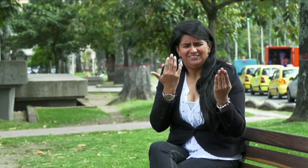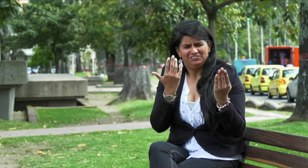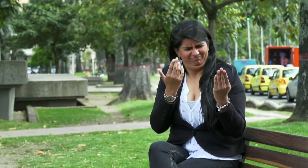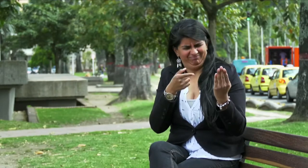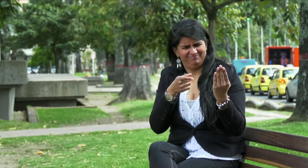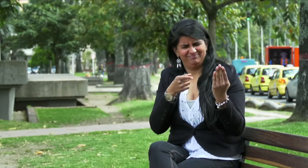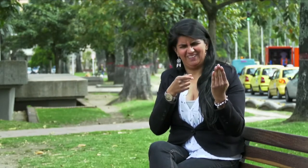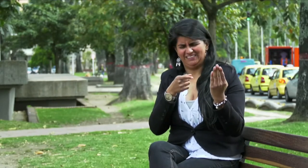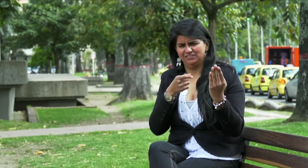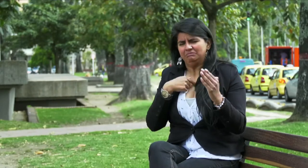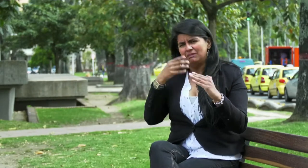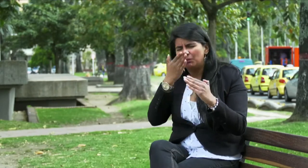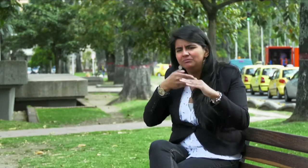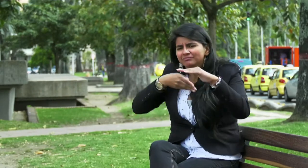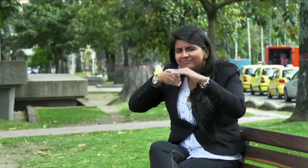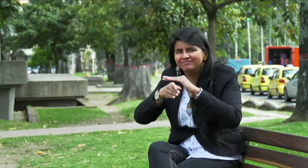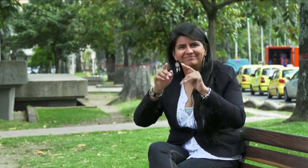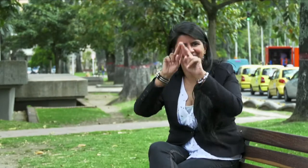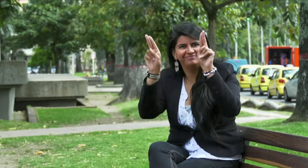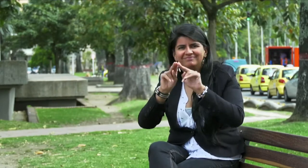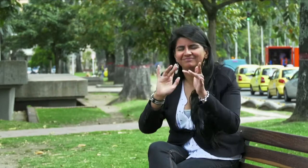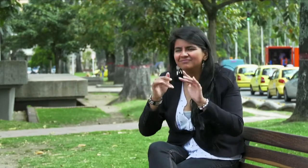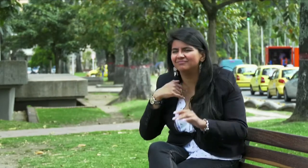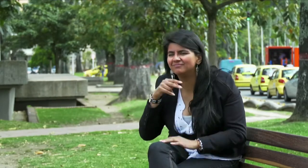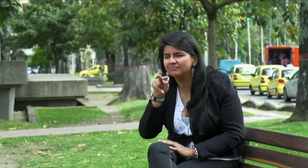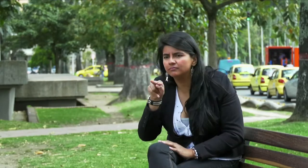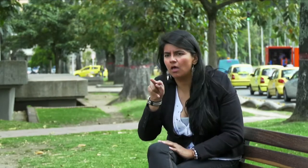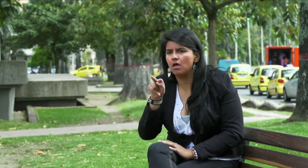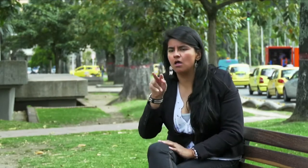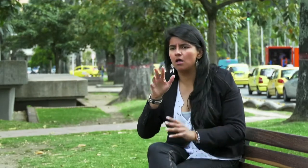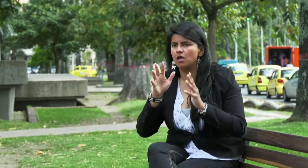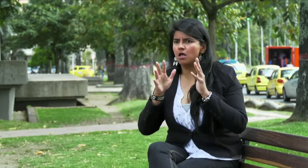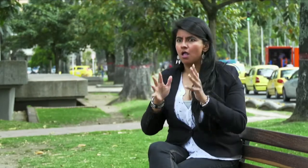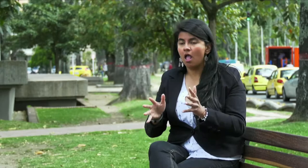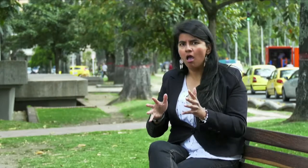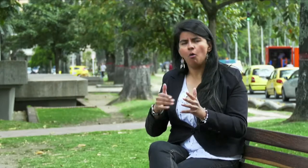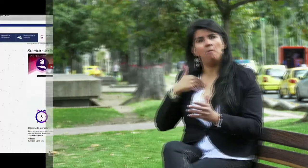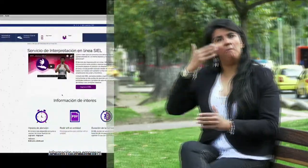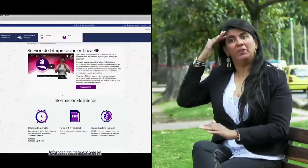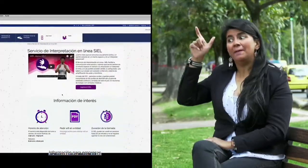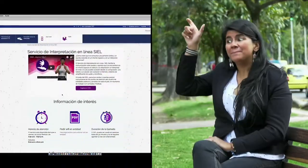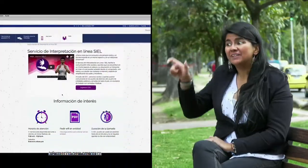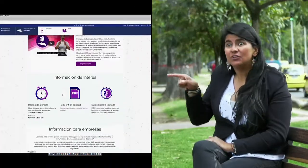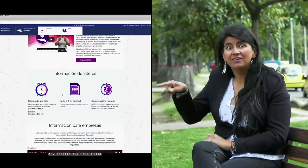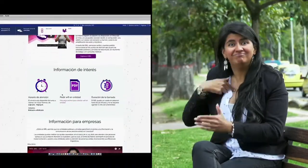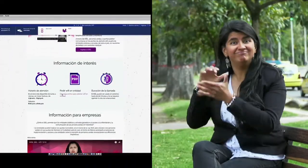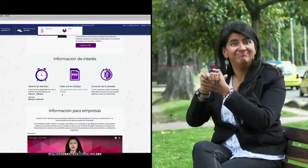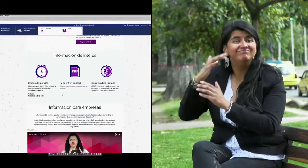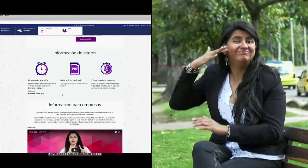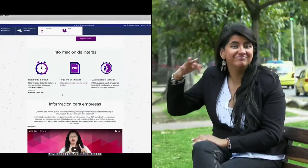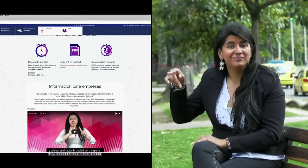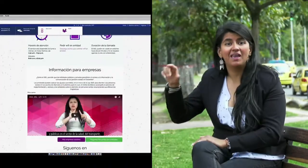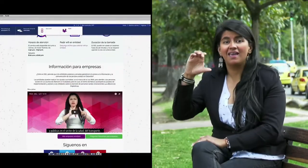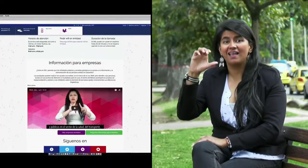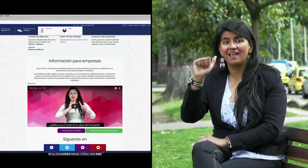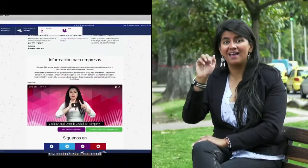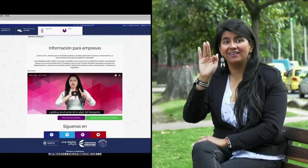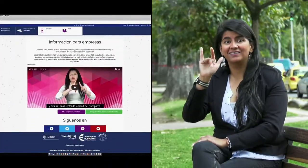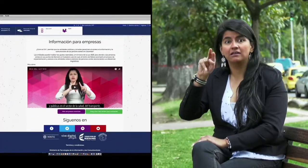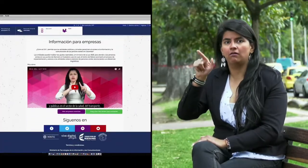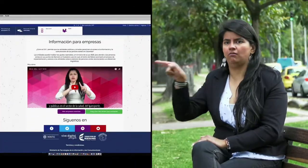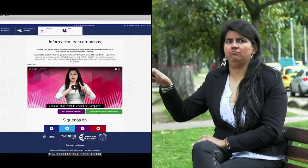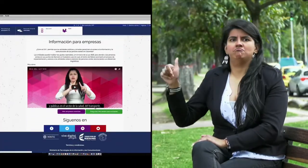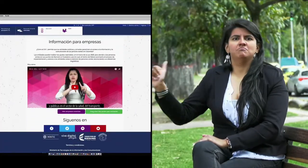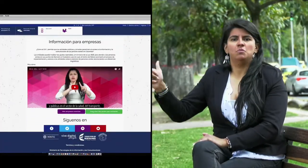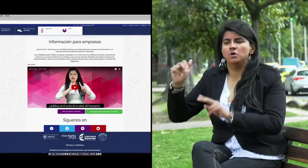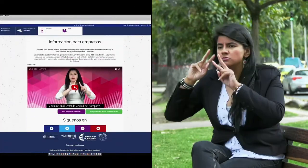mensaje, un videomensaje de una persona de centro de relevo y tuve curiosidad, así que decidí ingresar a internet para poder conocer un poco